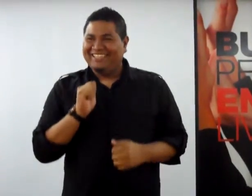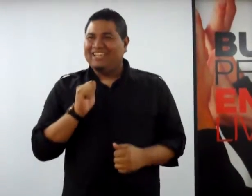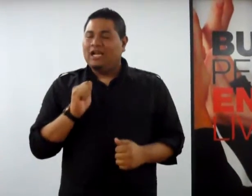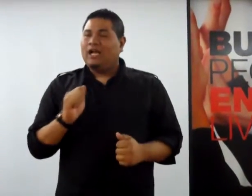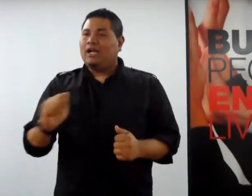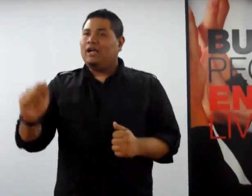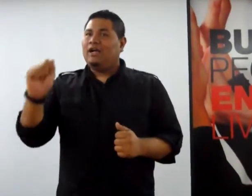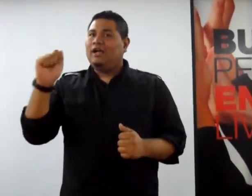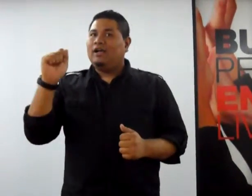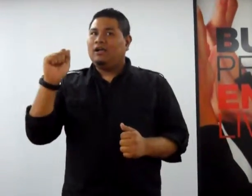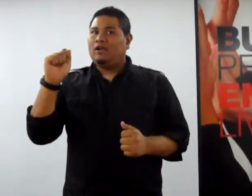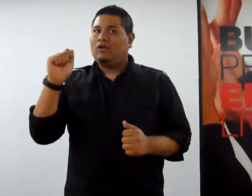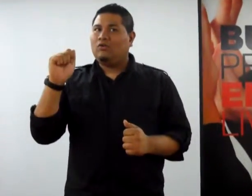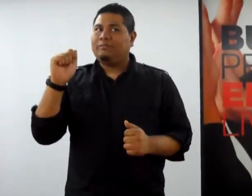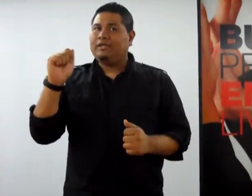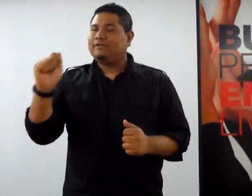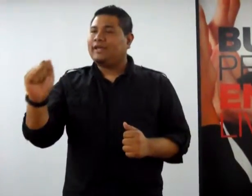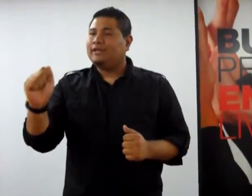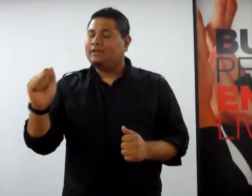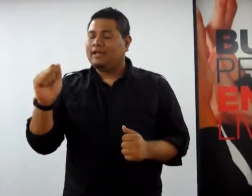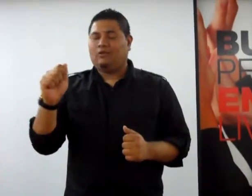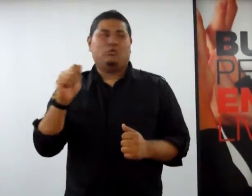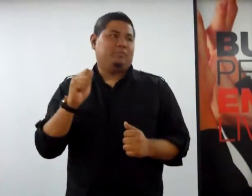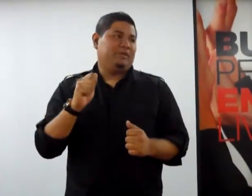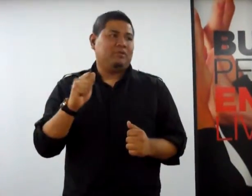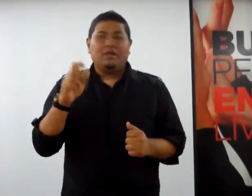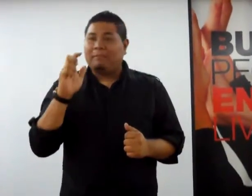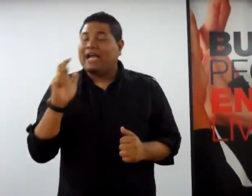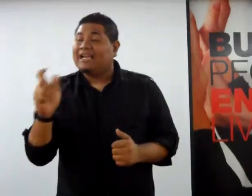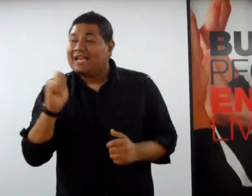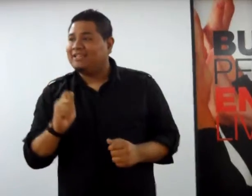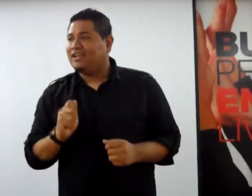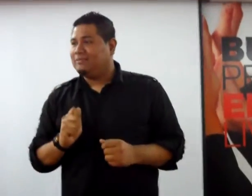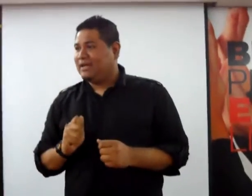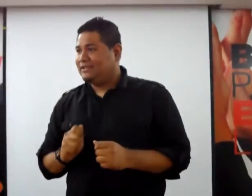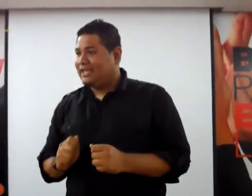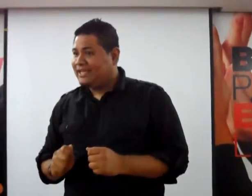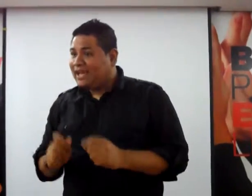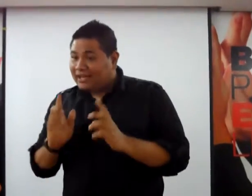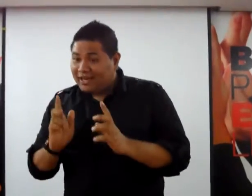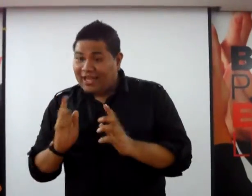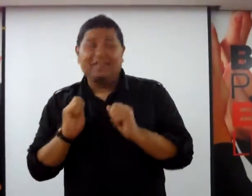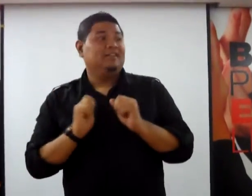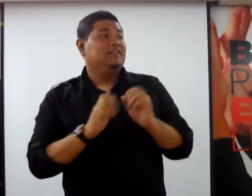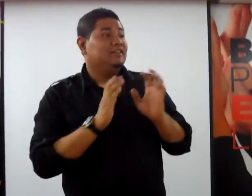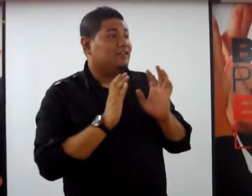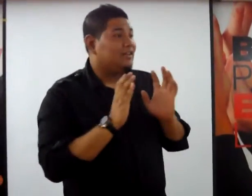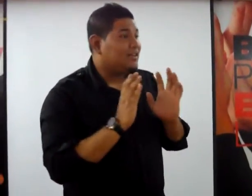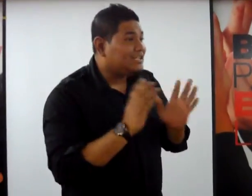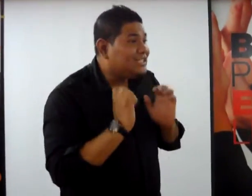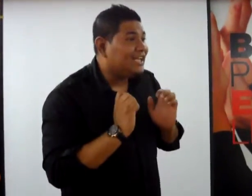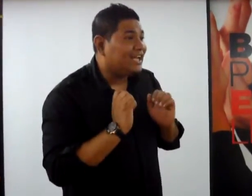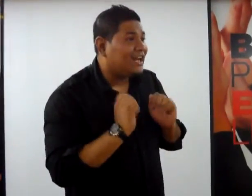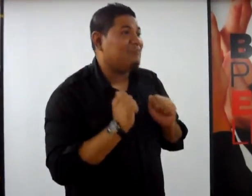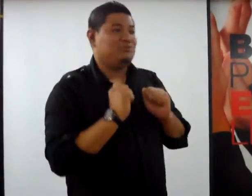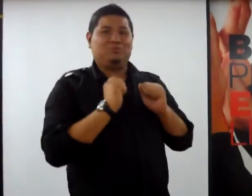hobi saya, makanan kegemaran saya adalah nasi kerabu.